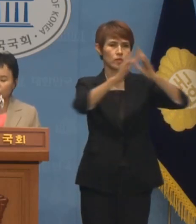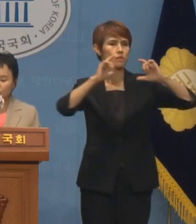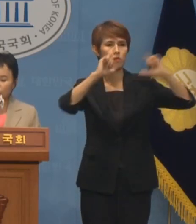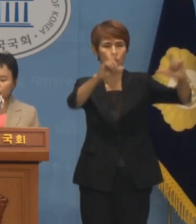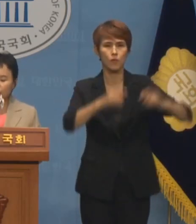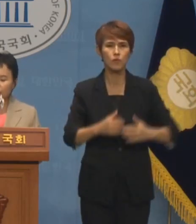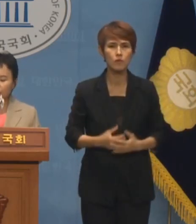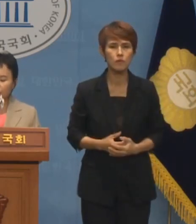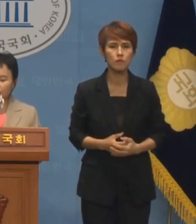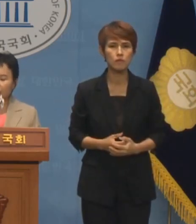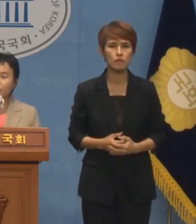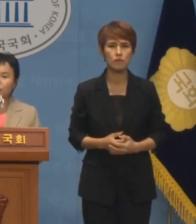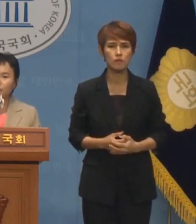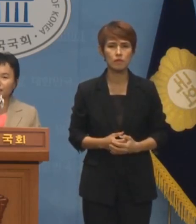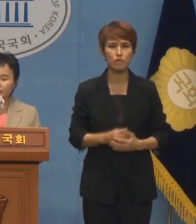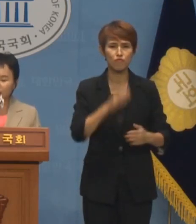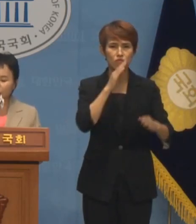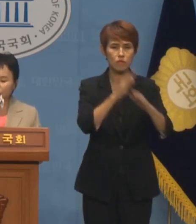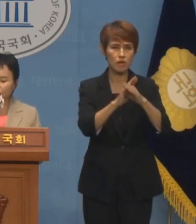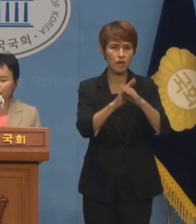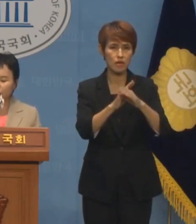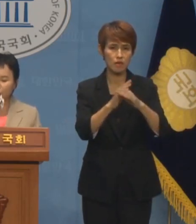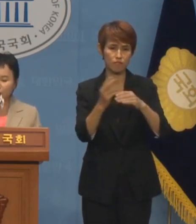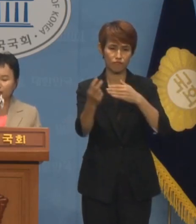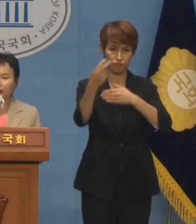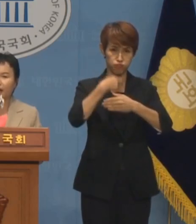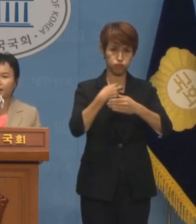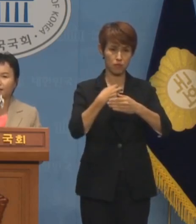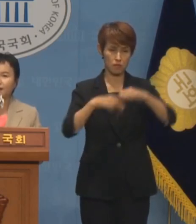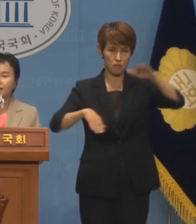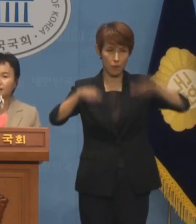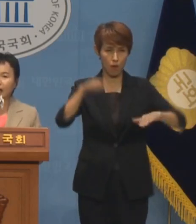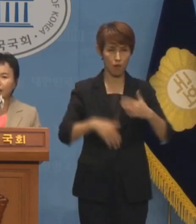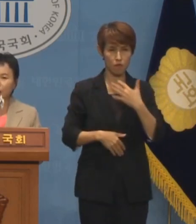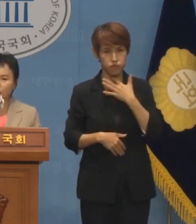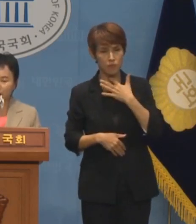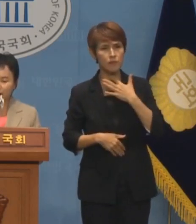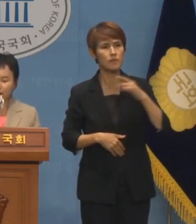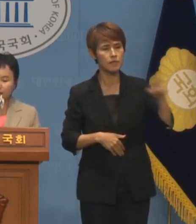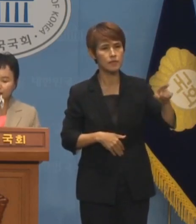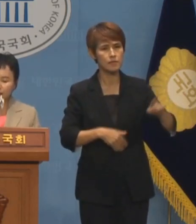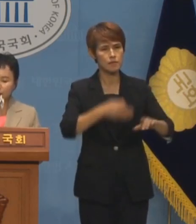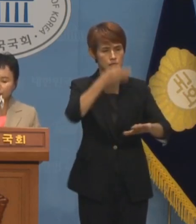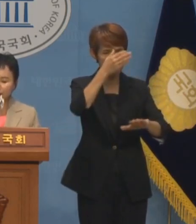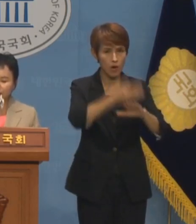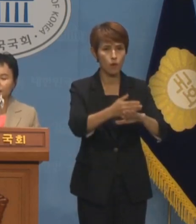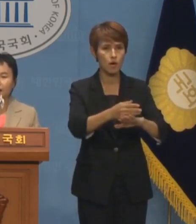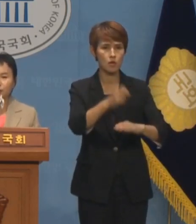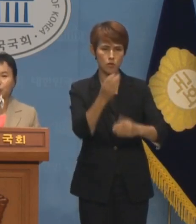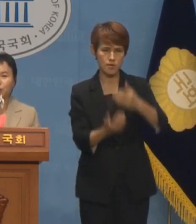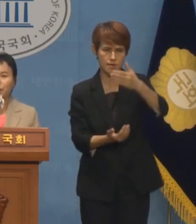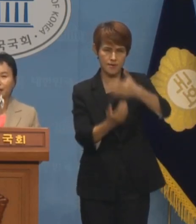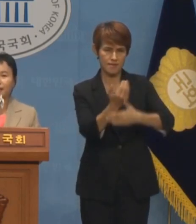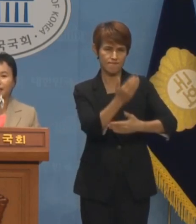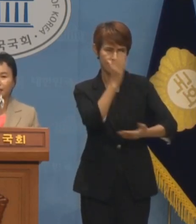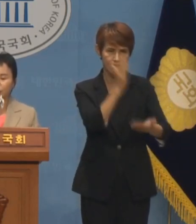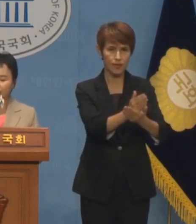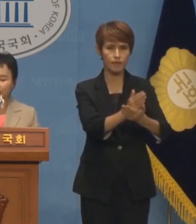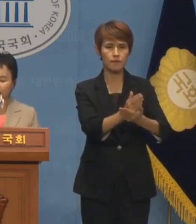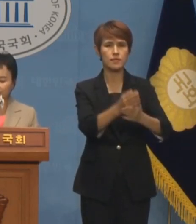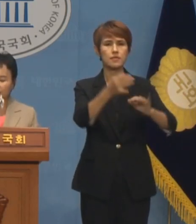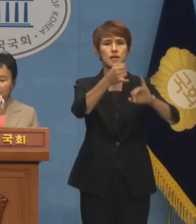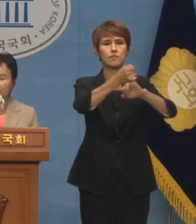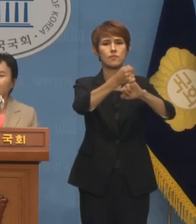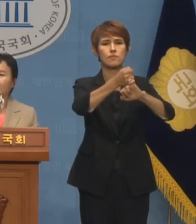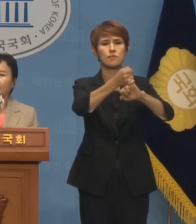뿌리 깊은 탈북민 차별과 혐오에 대한 사과와 재발 방지 약속을 받아내기